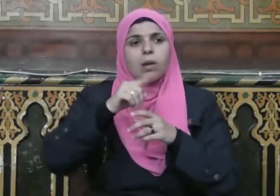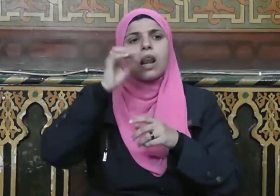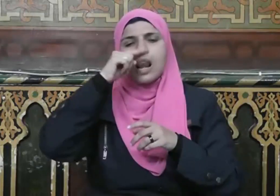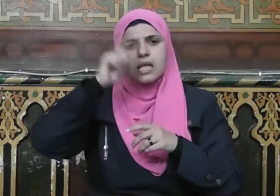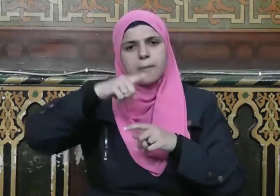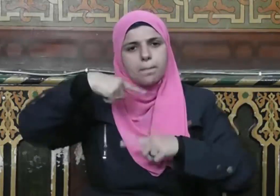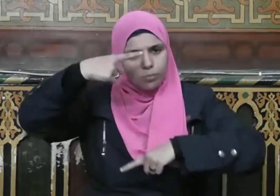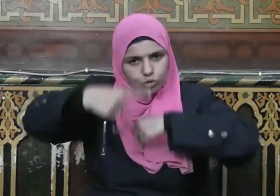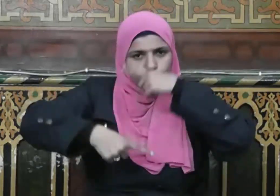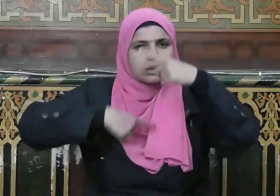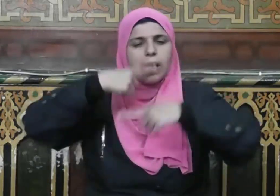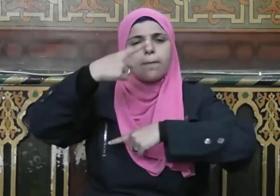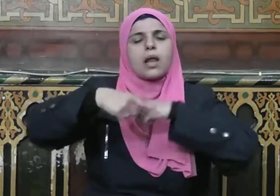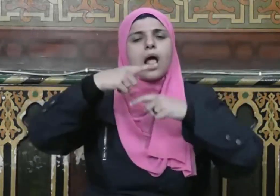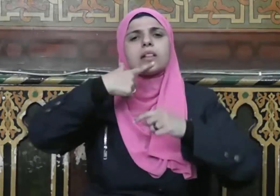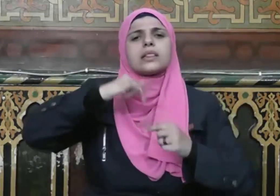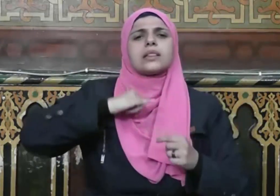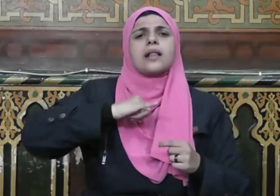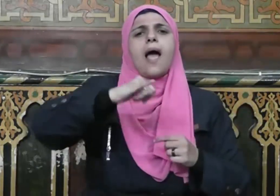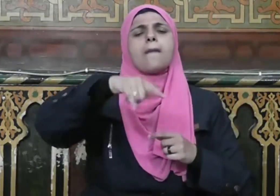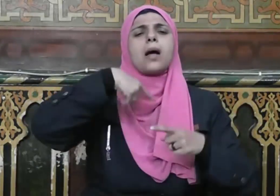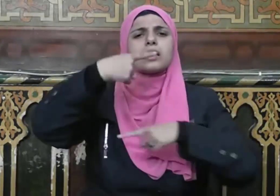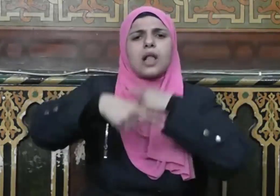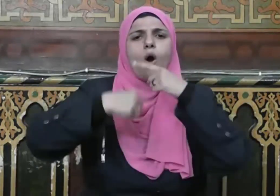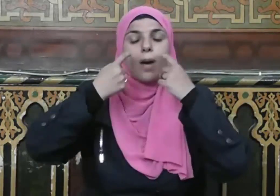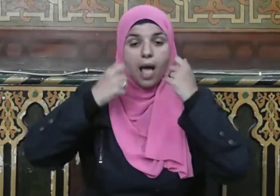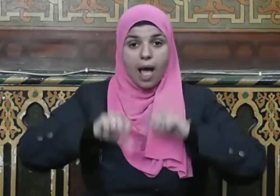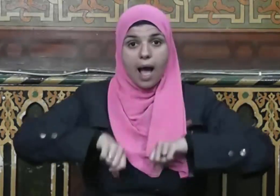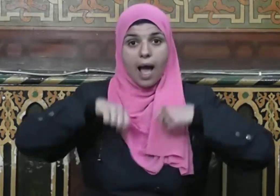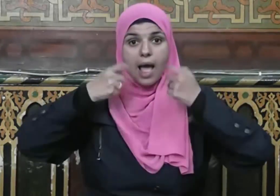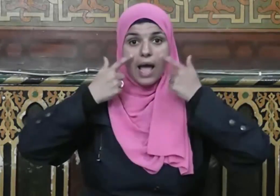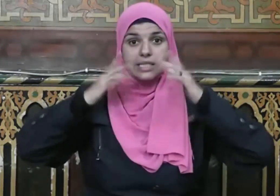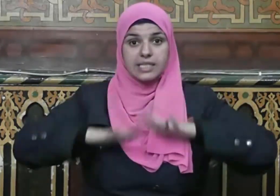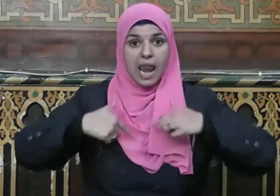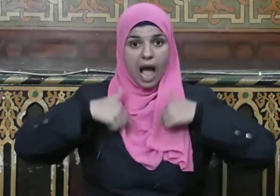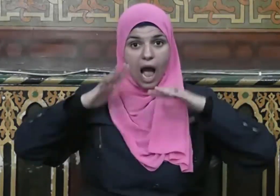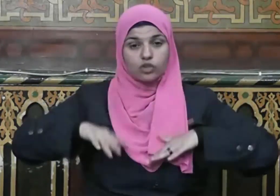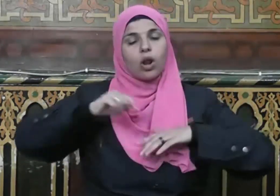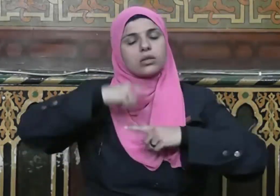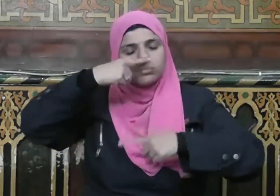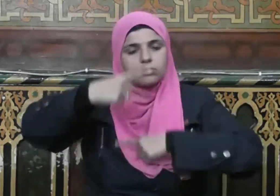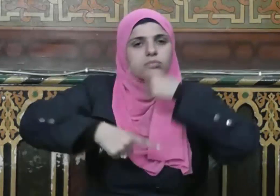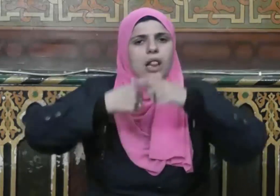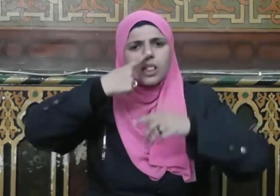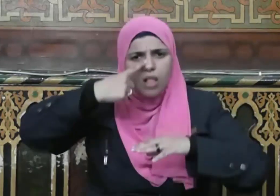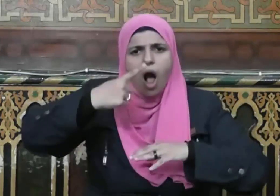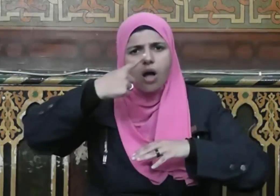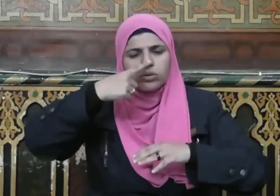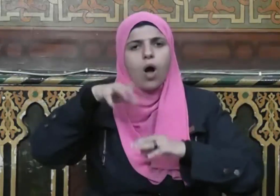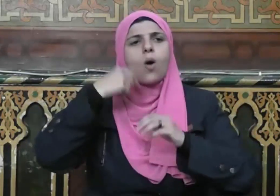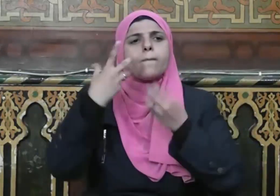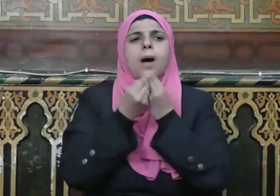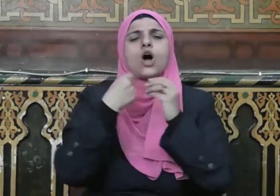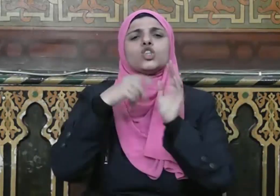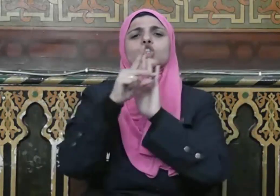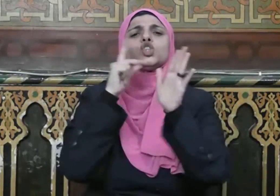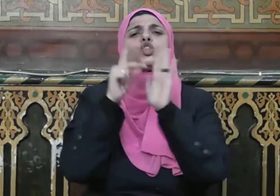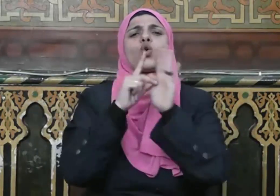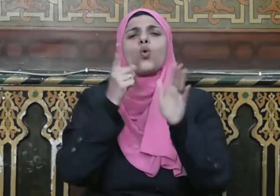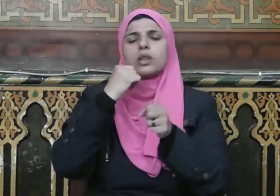دائمة بدوام حياة الإنسان وتحقق شروط تكليفه بها